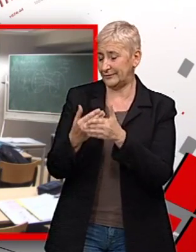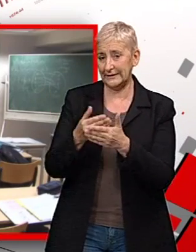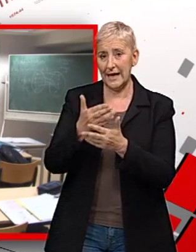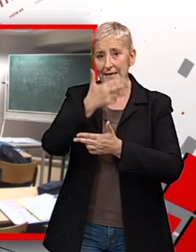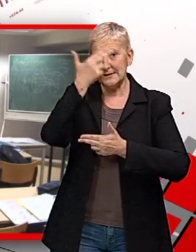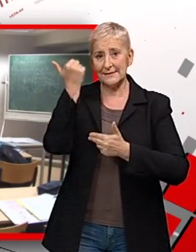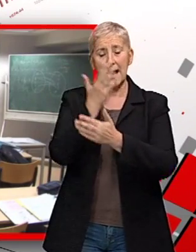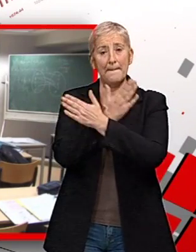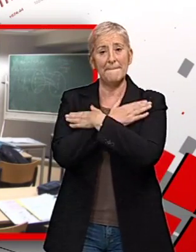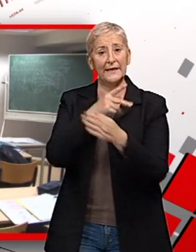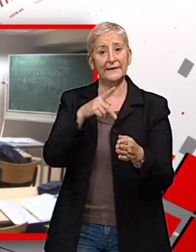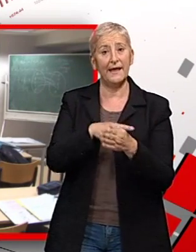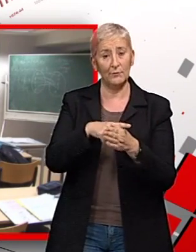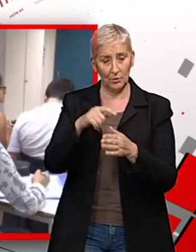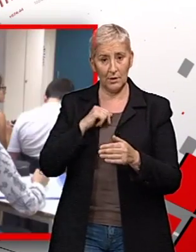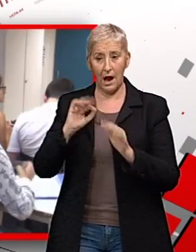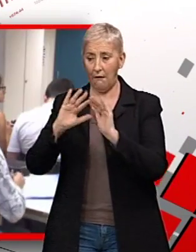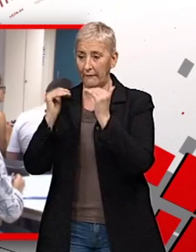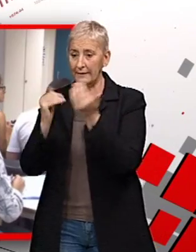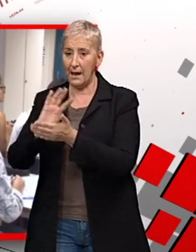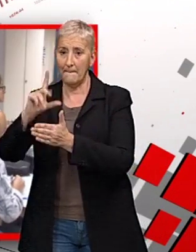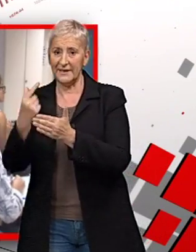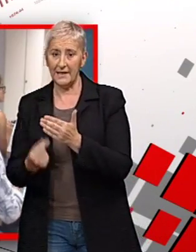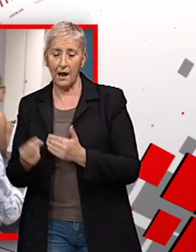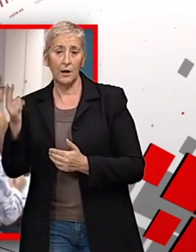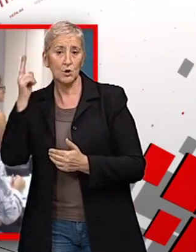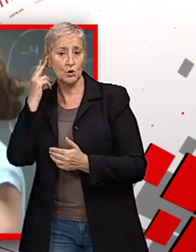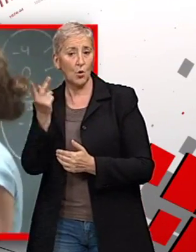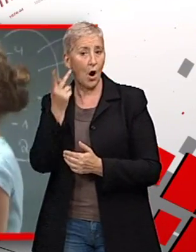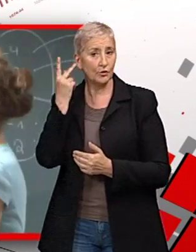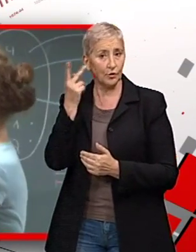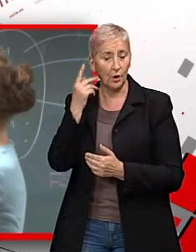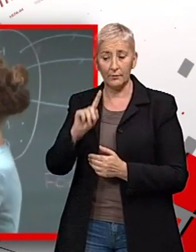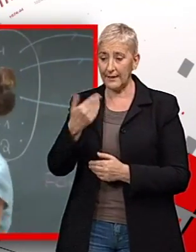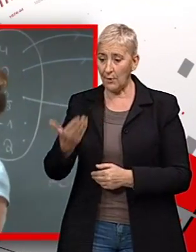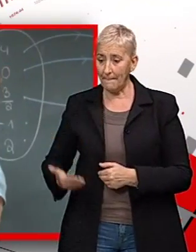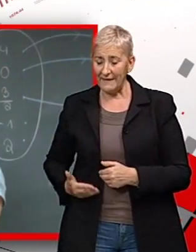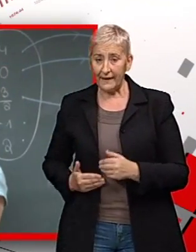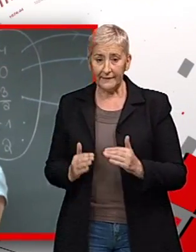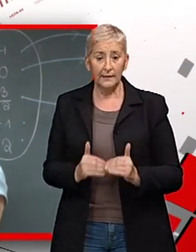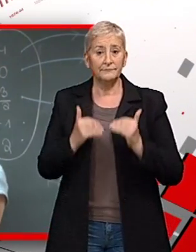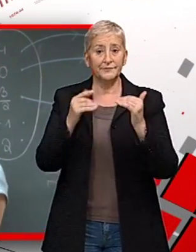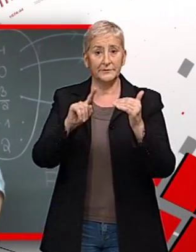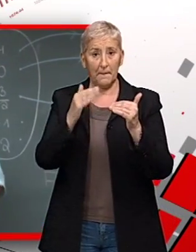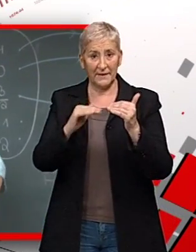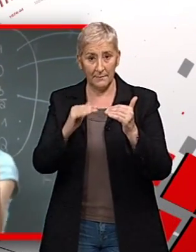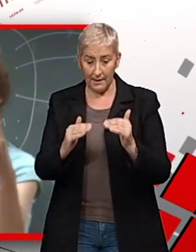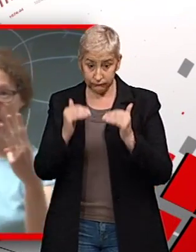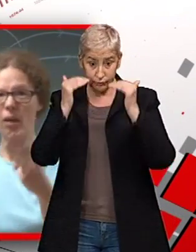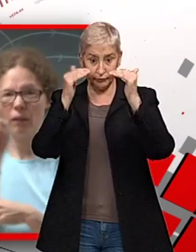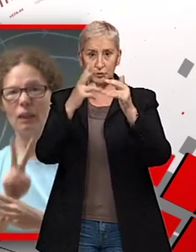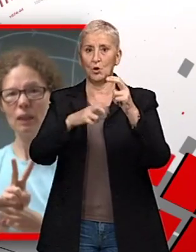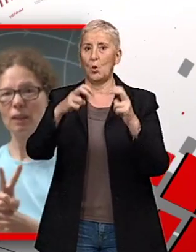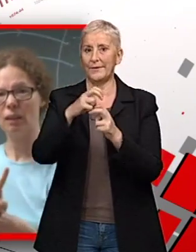des classes bilingues sourds entendants. Le projet a commencé d'abord en maternelle, puis s'est étendu aux primaires et enfin aux secondaires. Mais jusqu